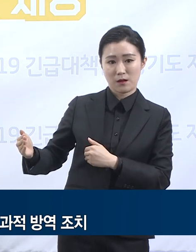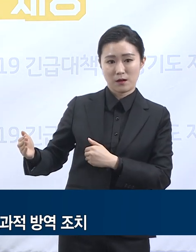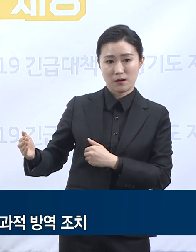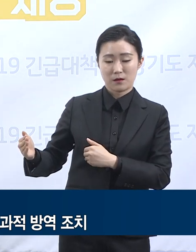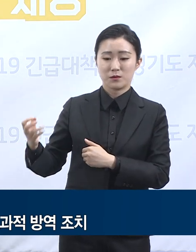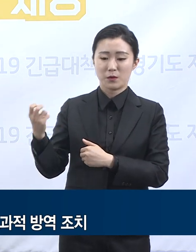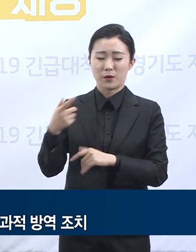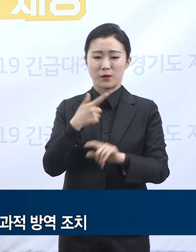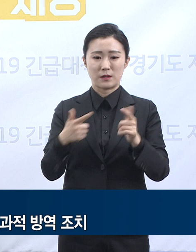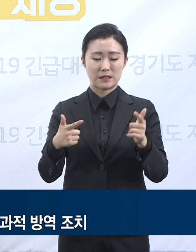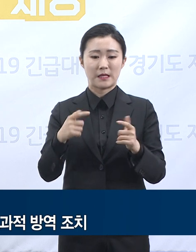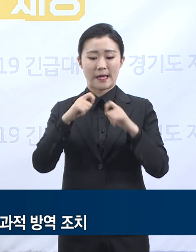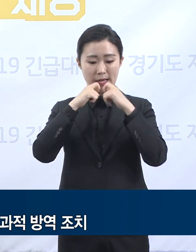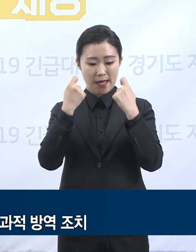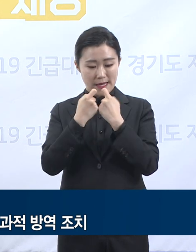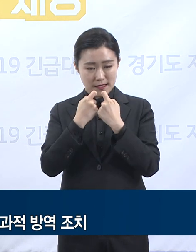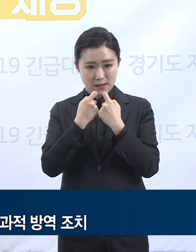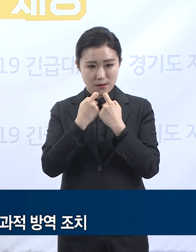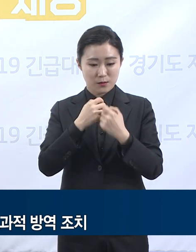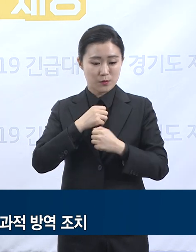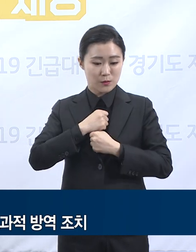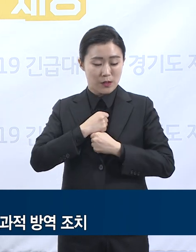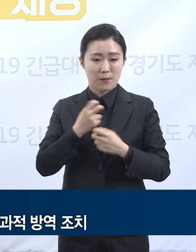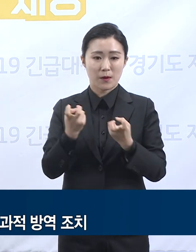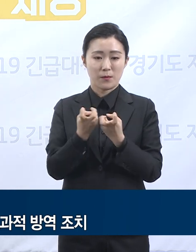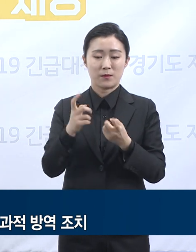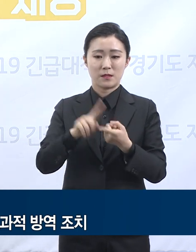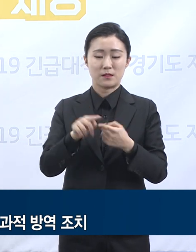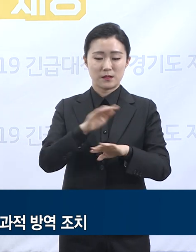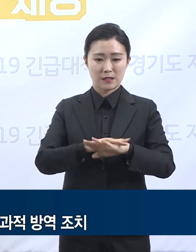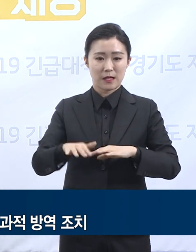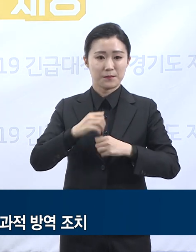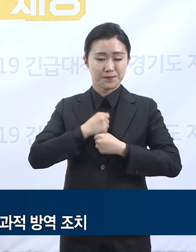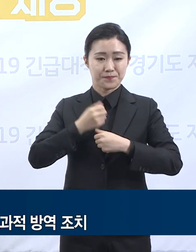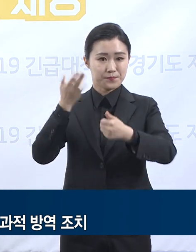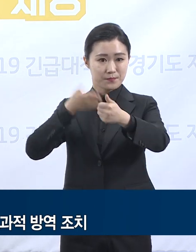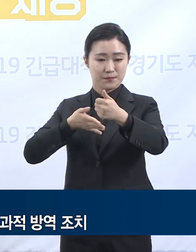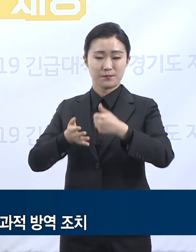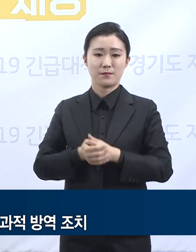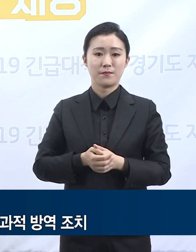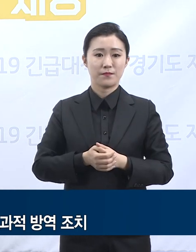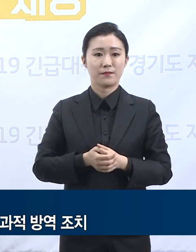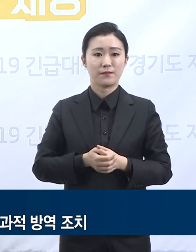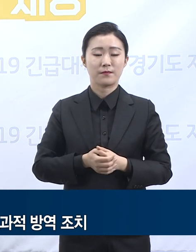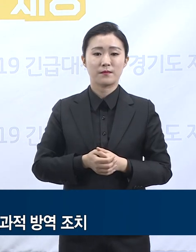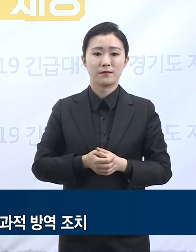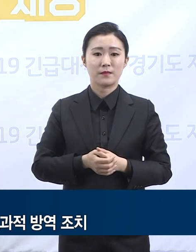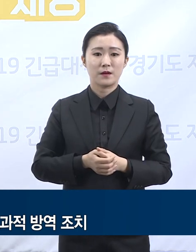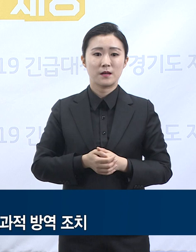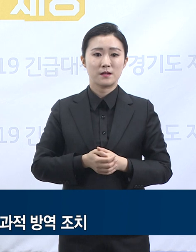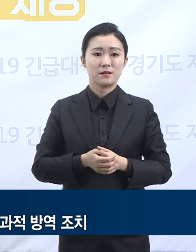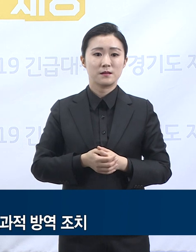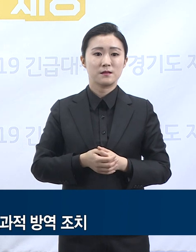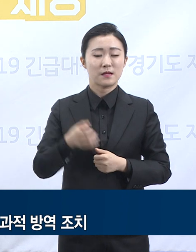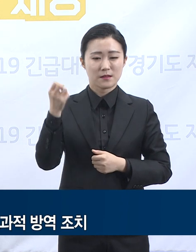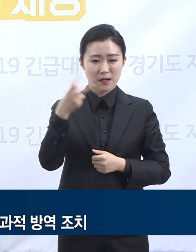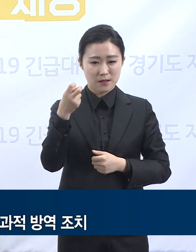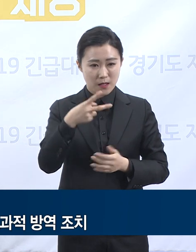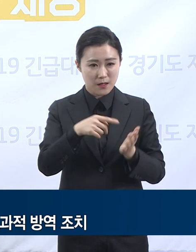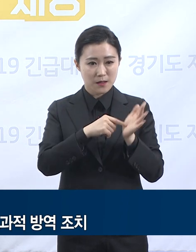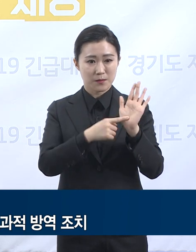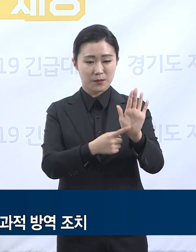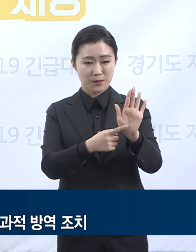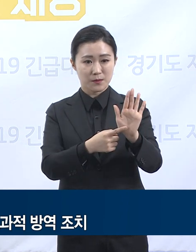무엇보다 중요한 유행 조절 방법을 잊지 말아 주십시오. 여러 차례 말씀드렸듯 가장 효과적인